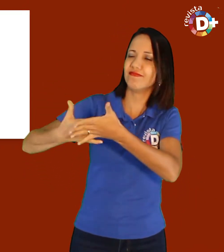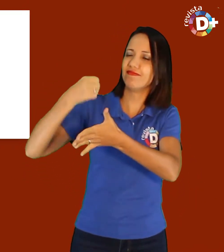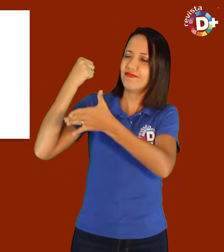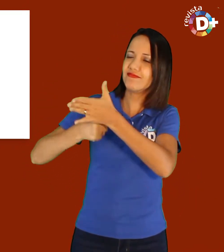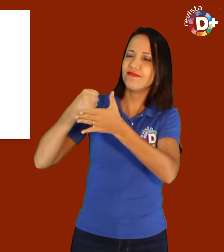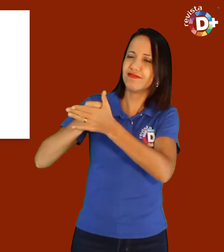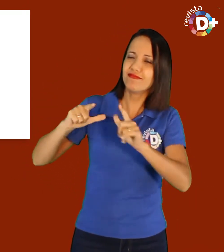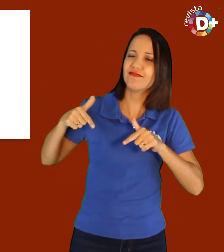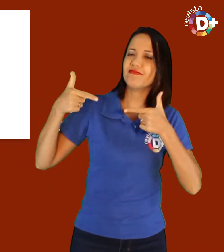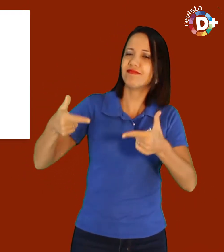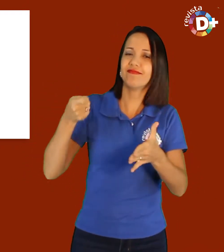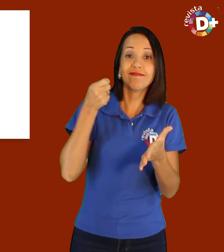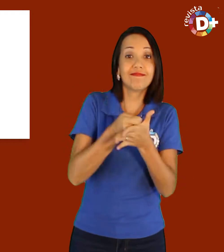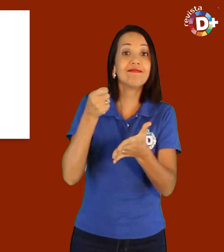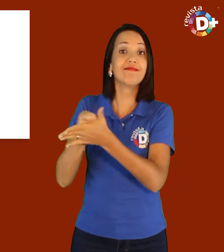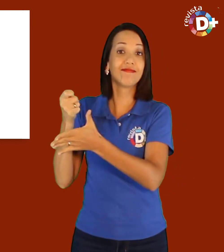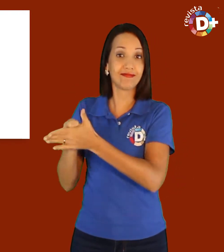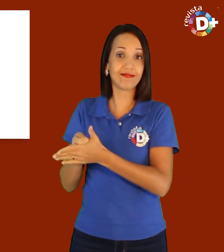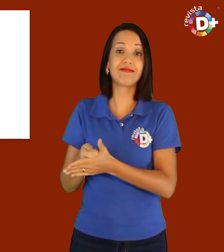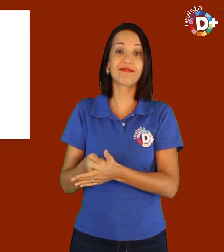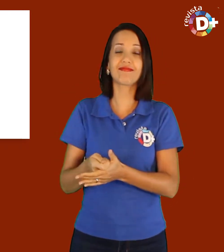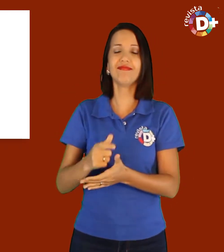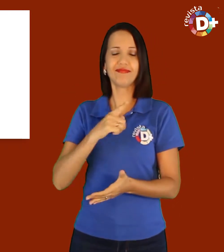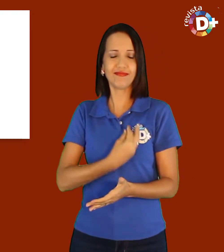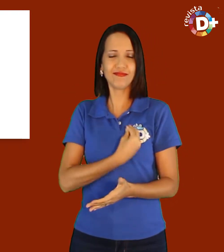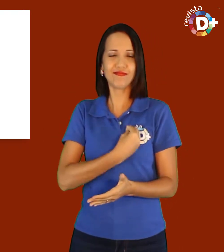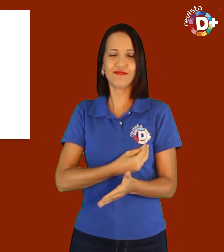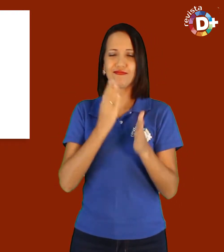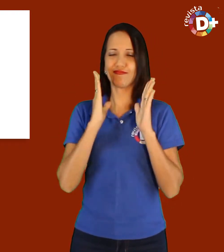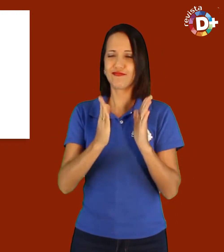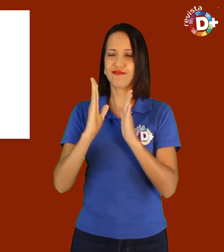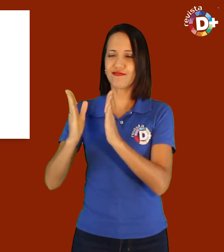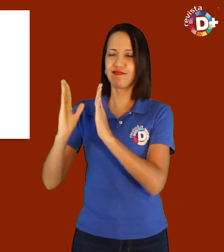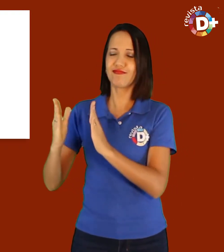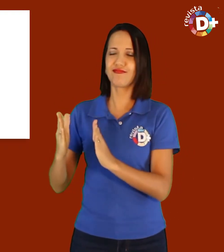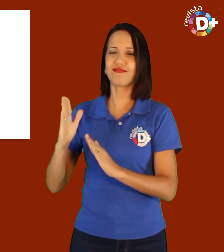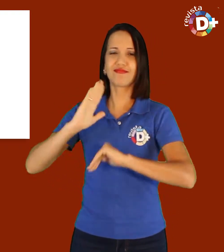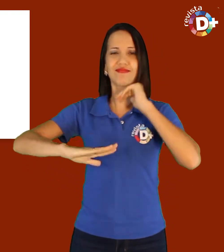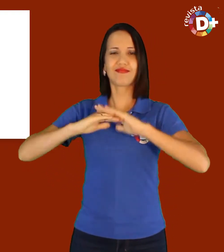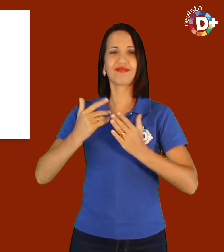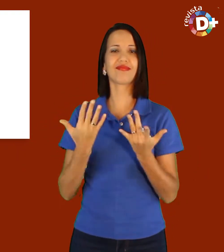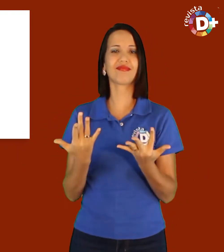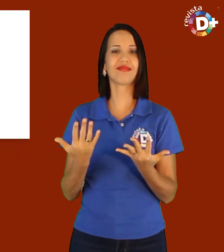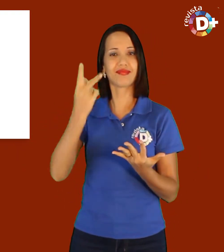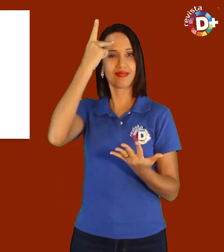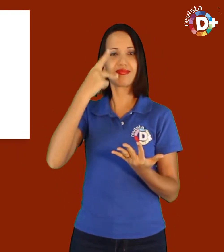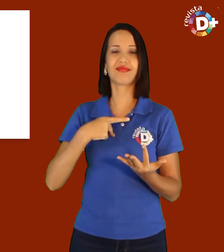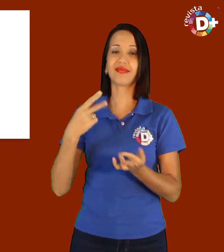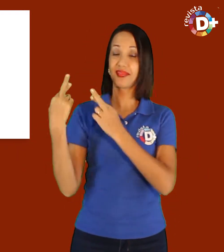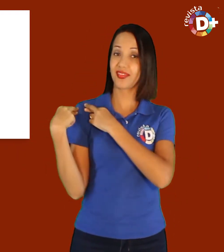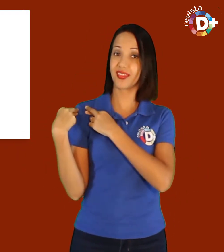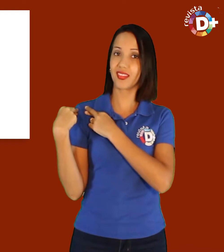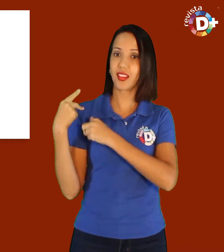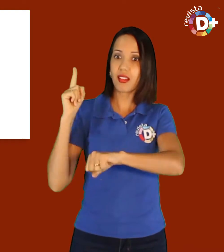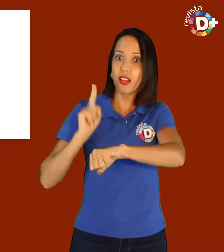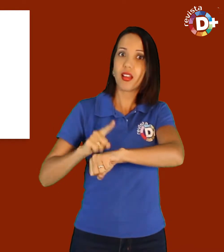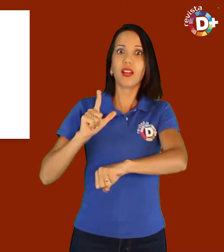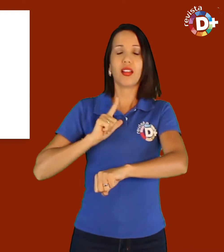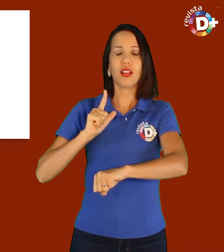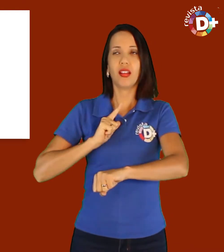trajetória pautada pela luta e a determinação de manter as rédeas da vida em minhas próprias mãos. O primeiro